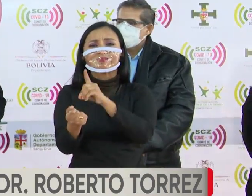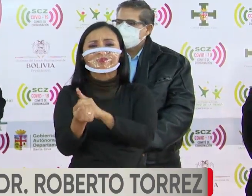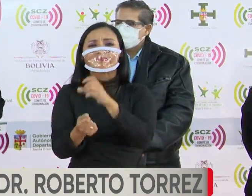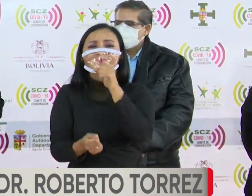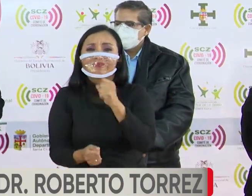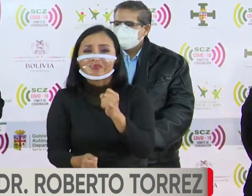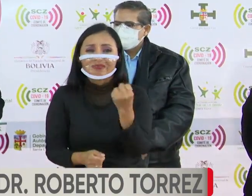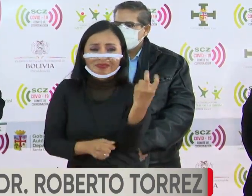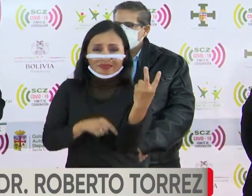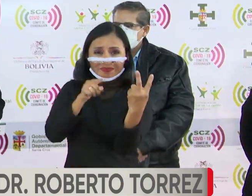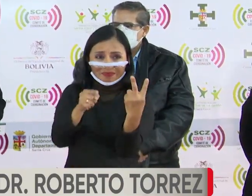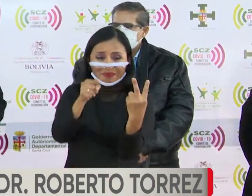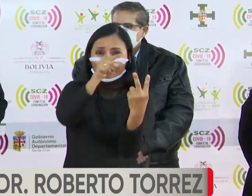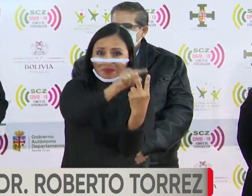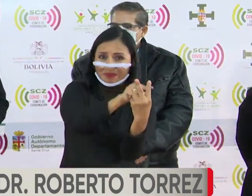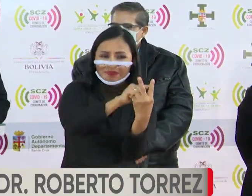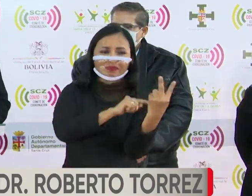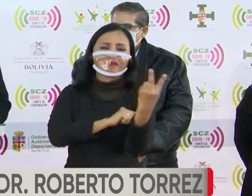Urenda.